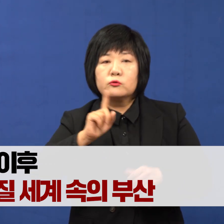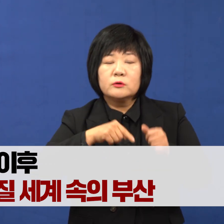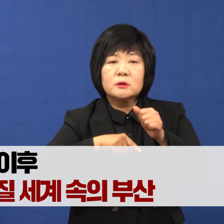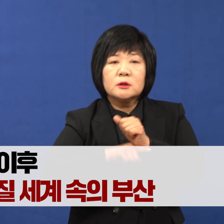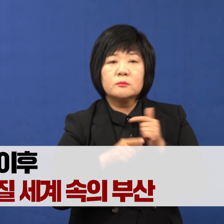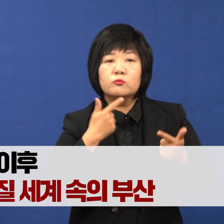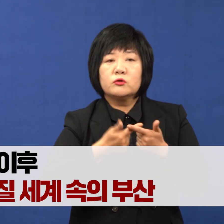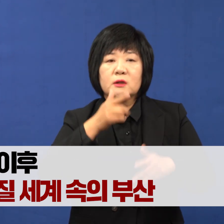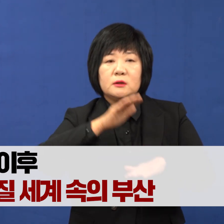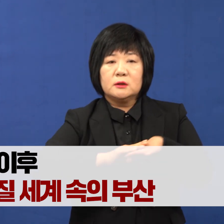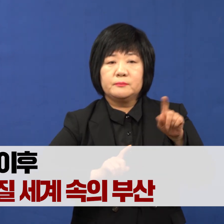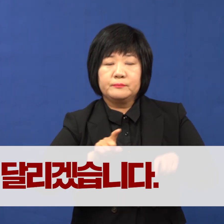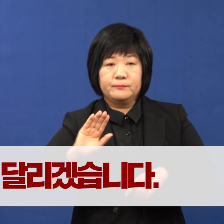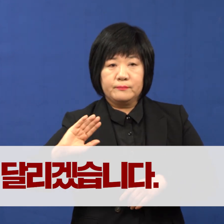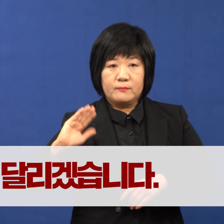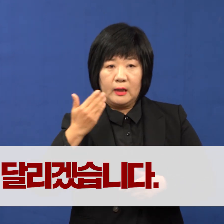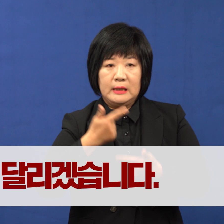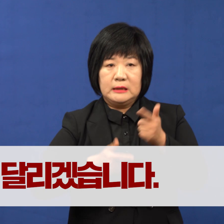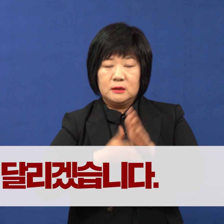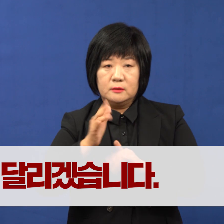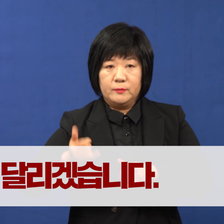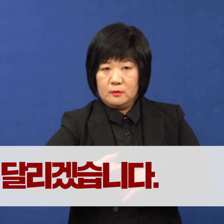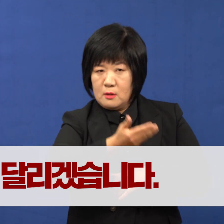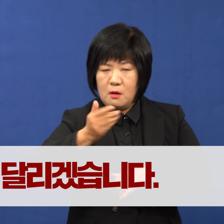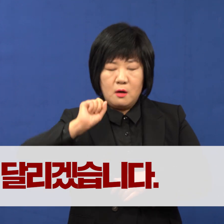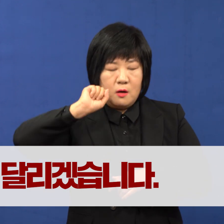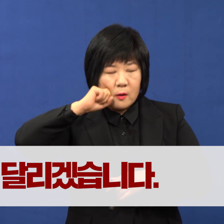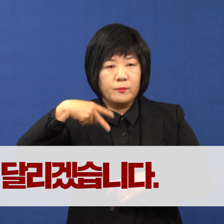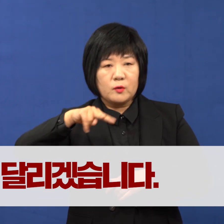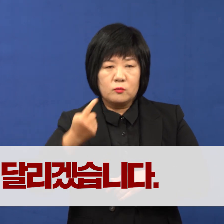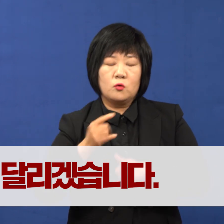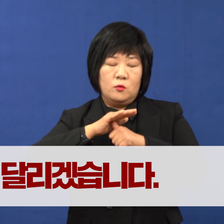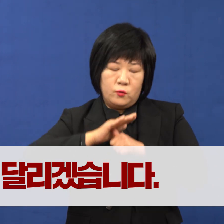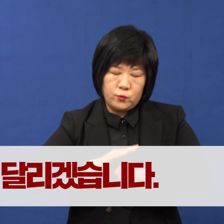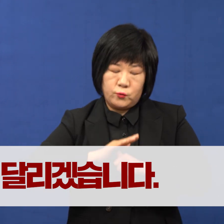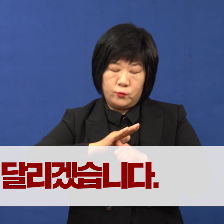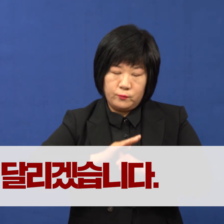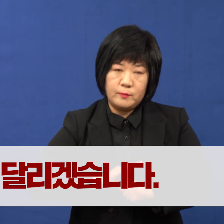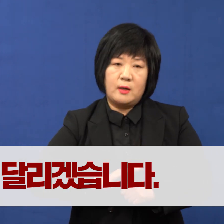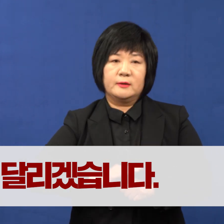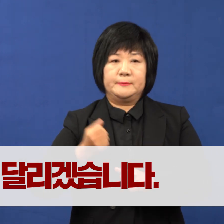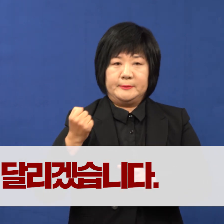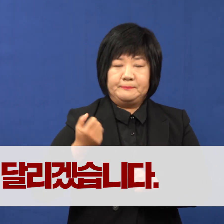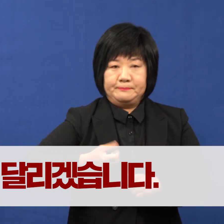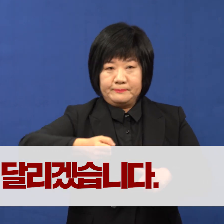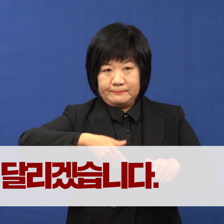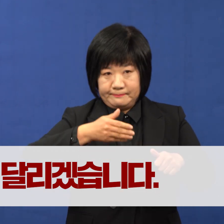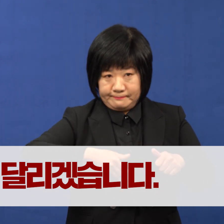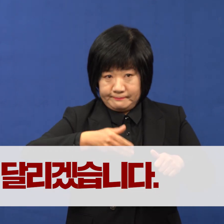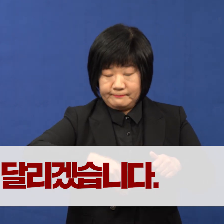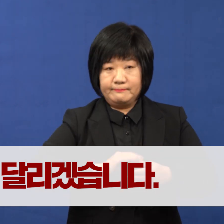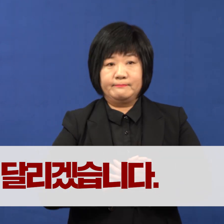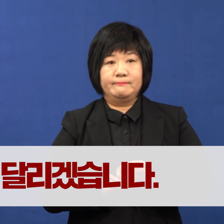실현해 보일 것입니다. 시민 여러분 어렵더라도 조금만 더 힘을 내어주십시오.